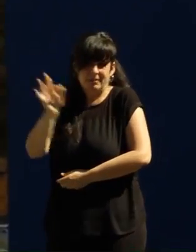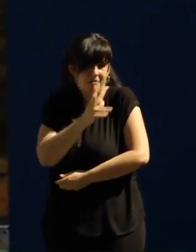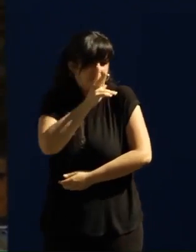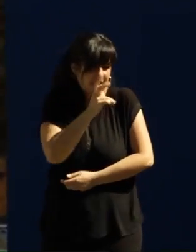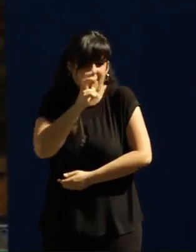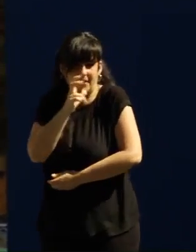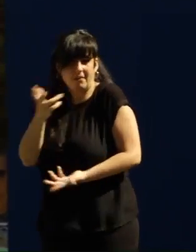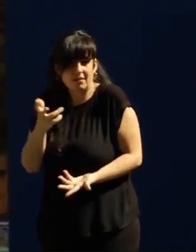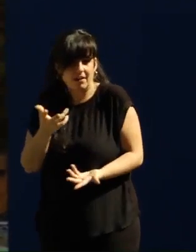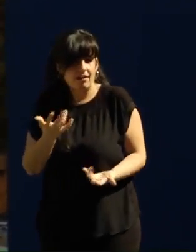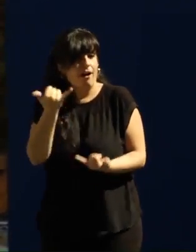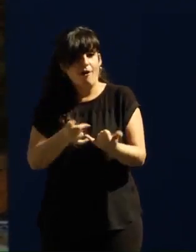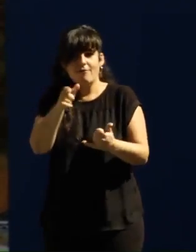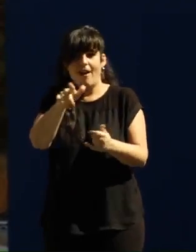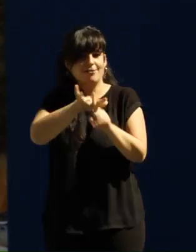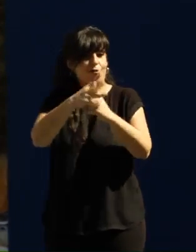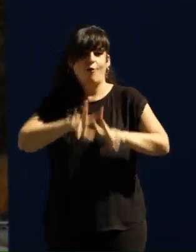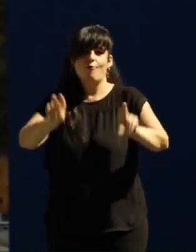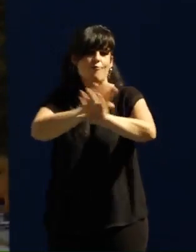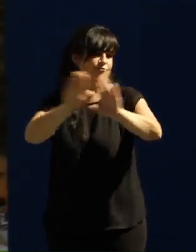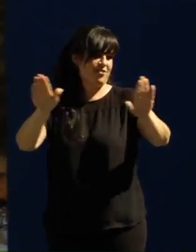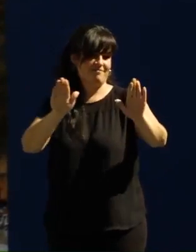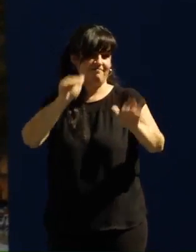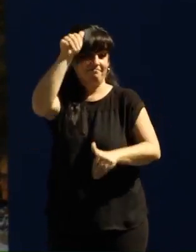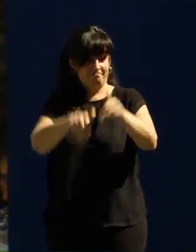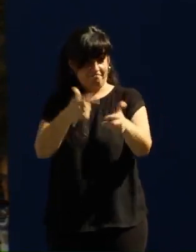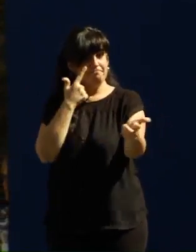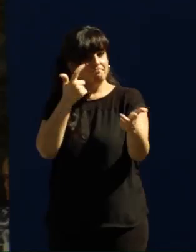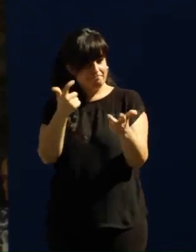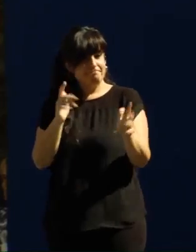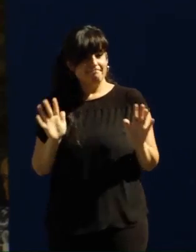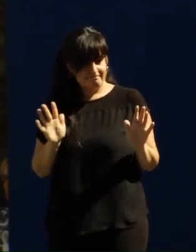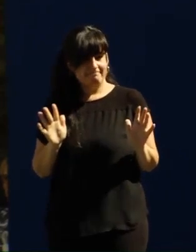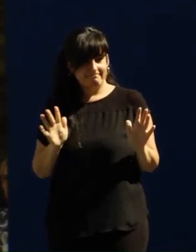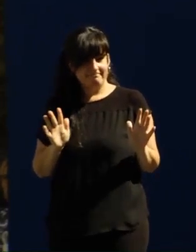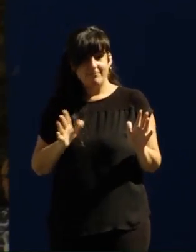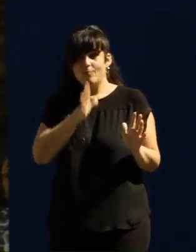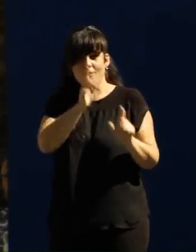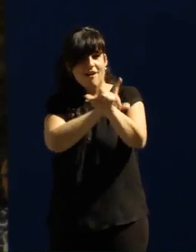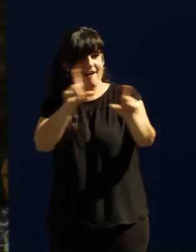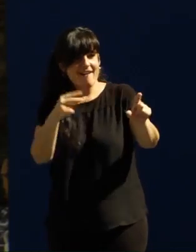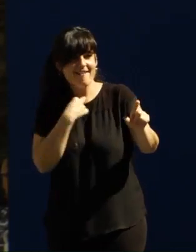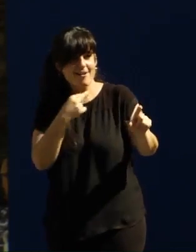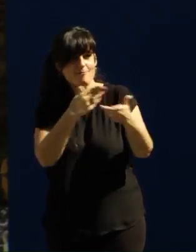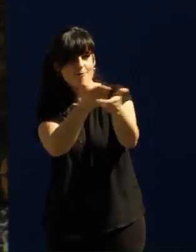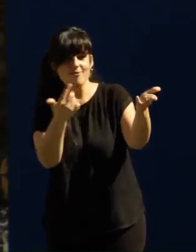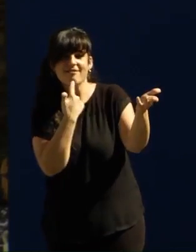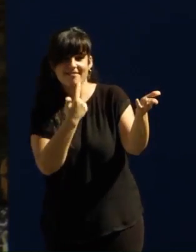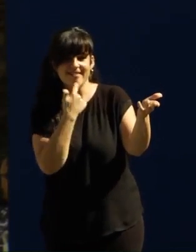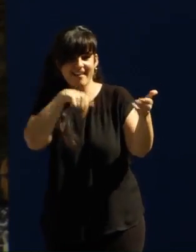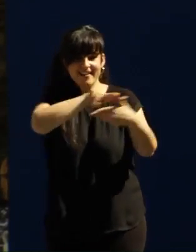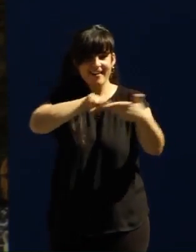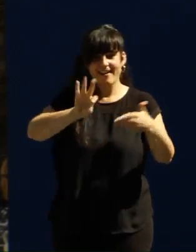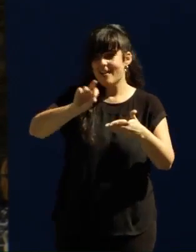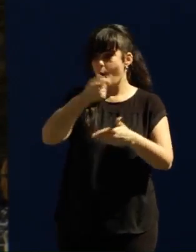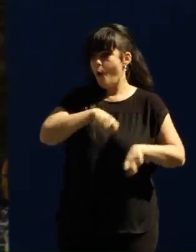reaccione. Eso ya se ha acabado. Las urnas lo van a decir el próximo domingo, pero ya lo está diciendo mucha gente en Galicia y en el resto